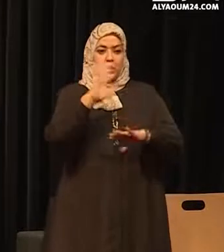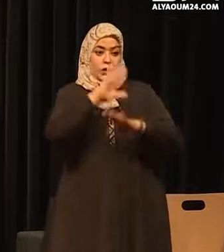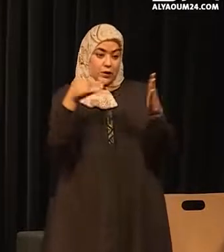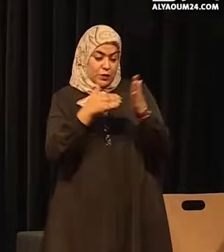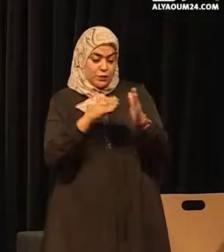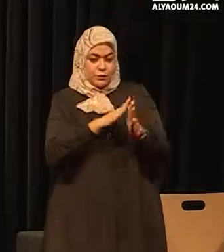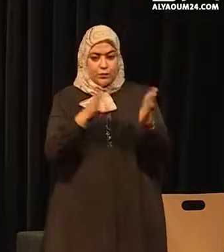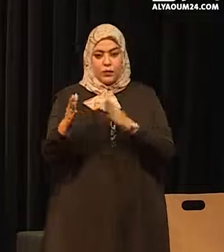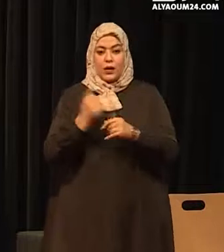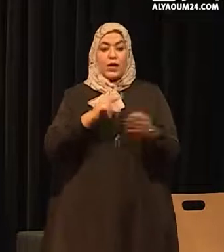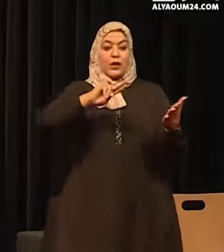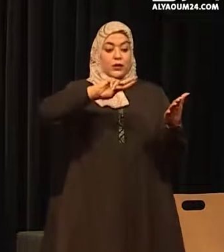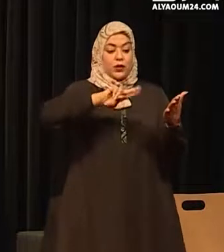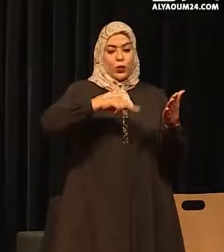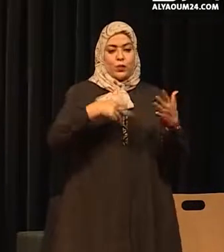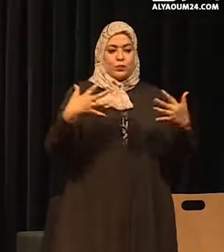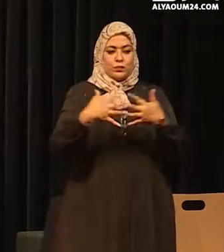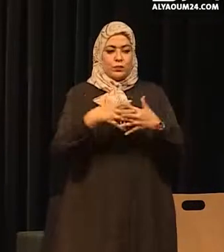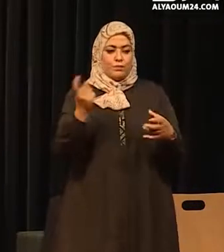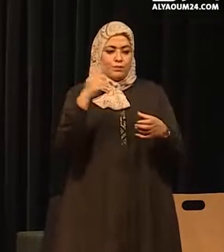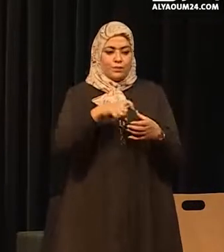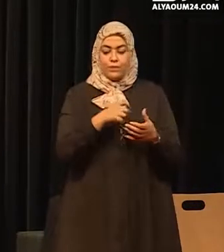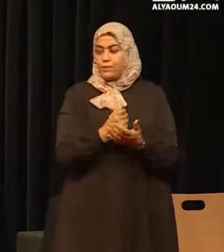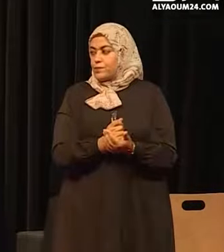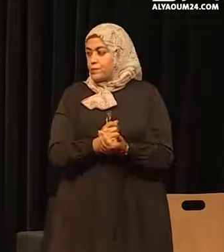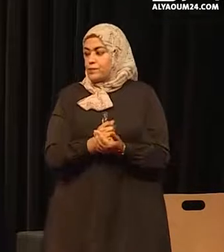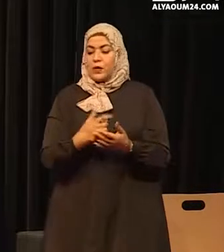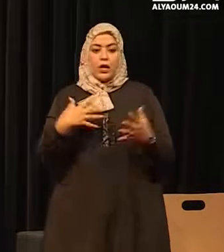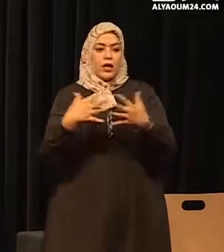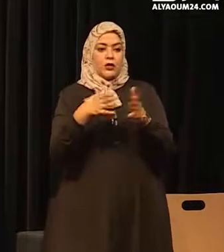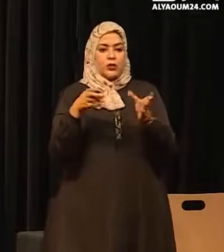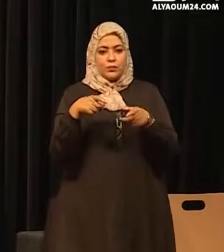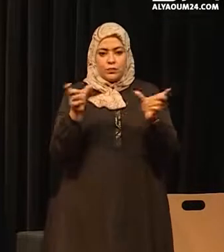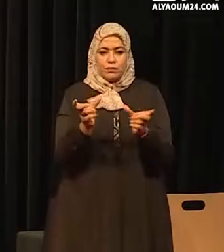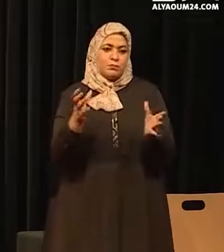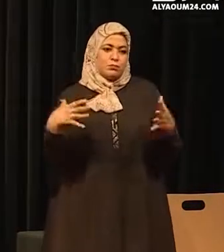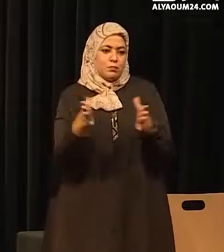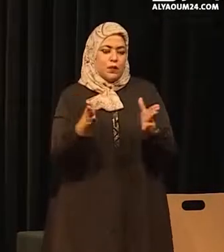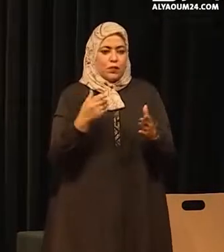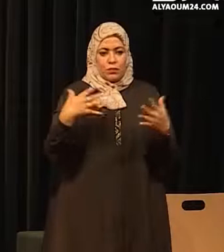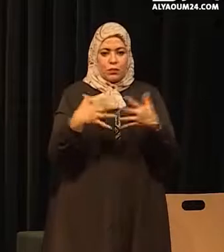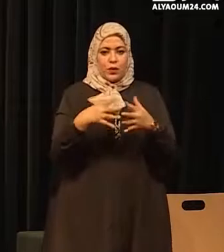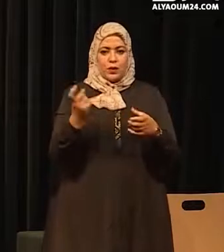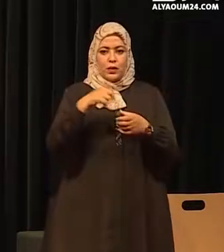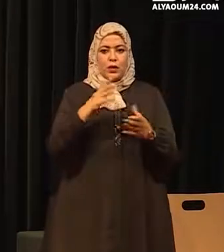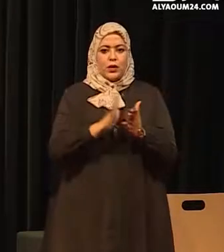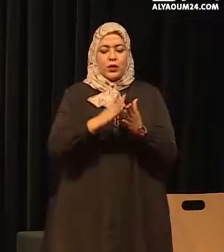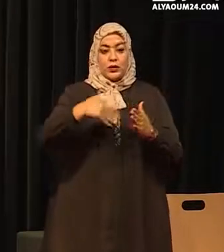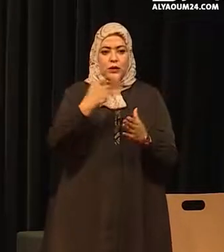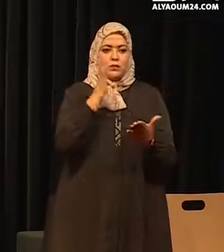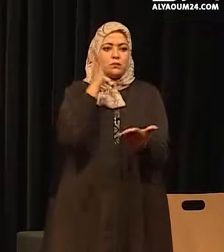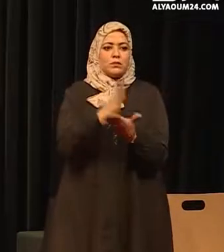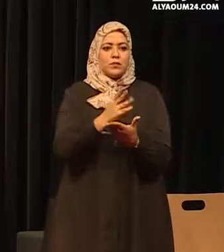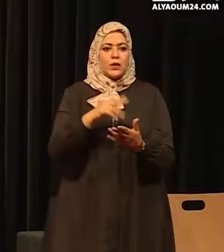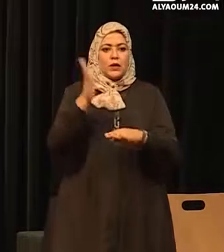سمى في هذا الإطار توقيع شراكة مع اللجنة الوطنية شراكت حول ضد عطيقها